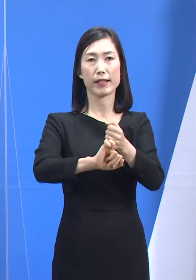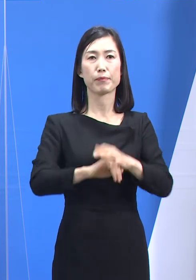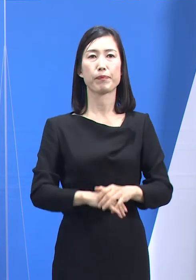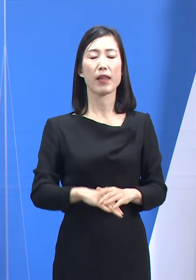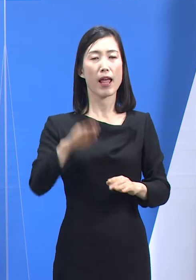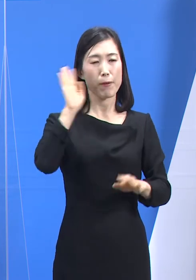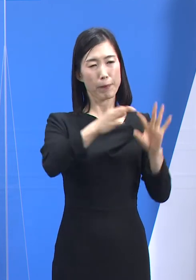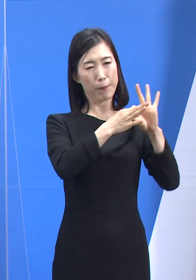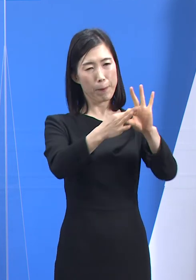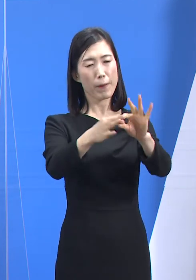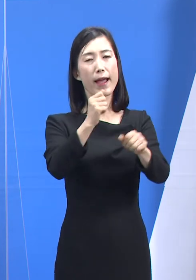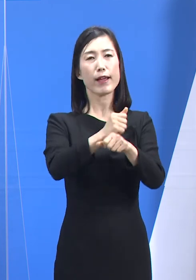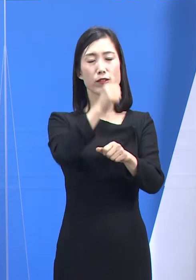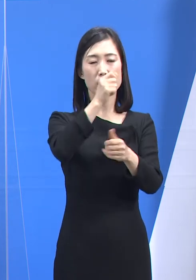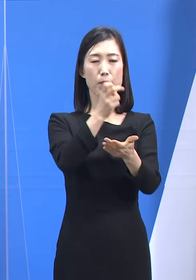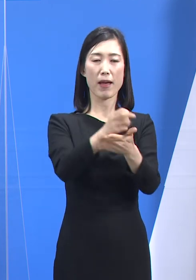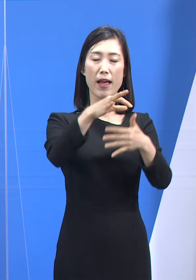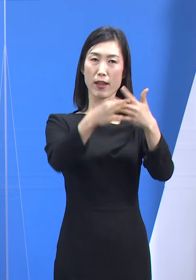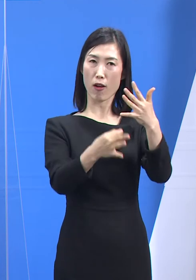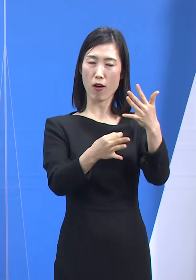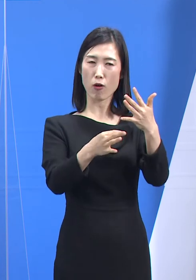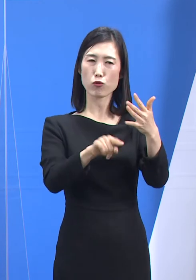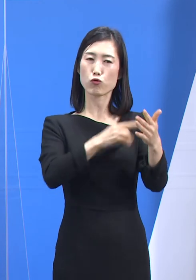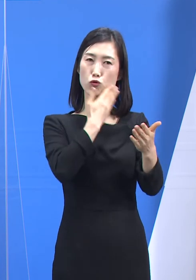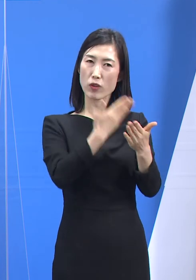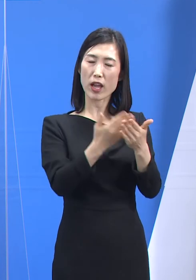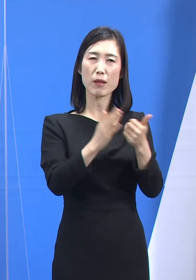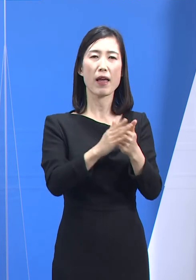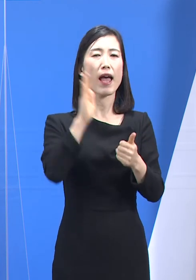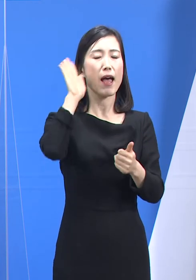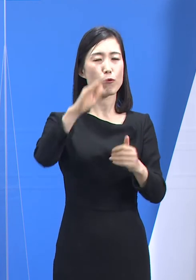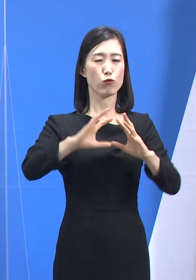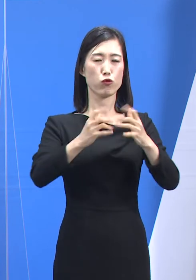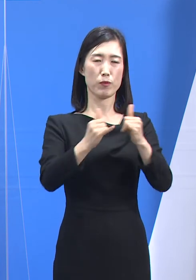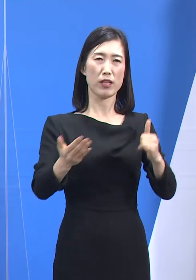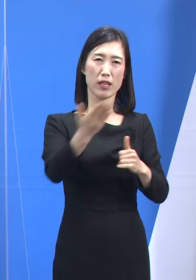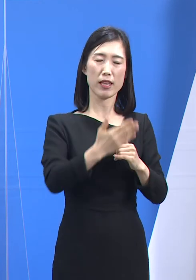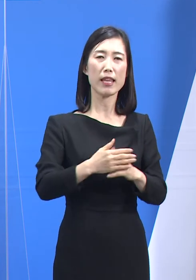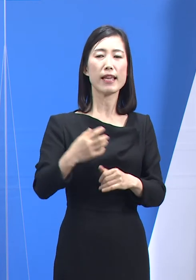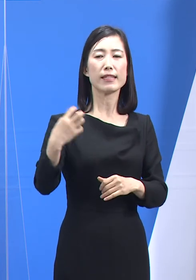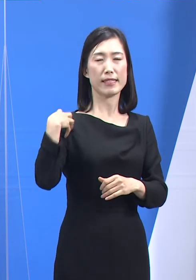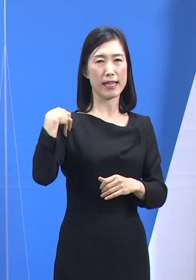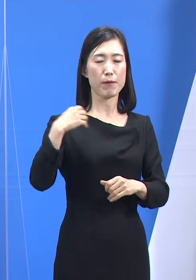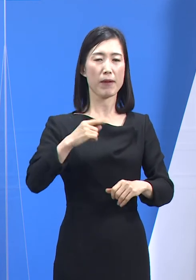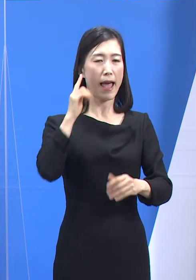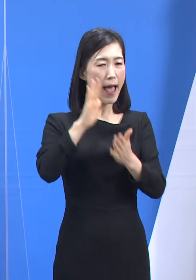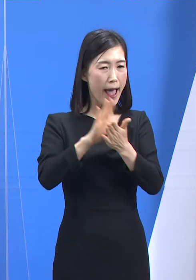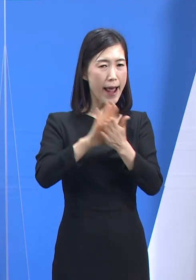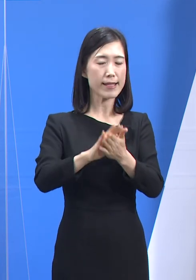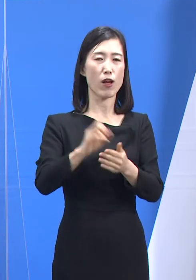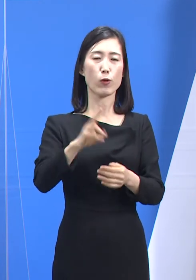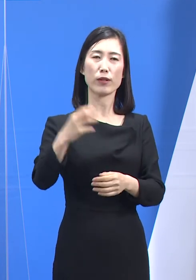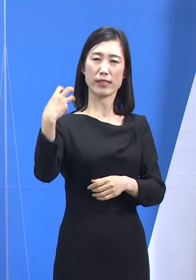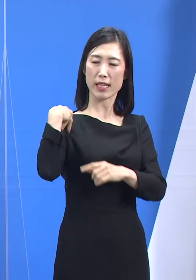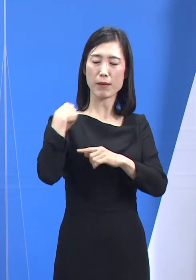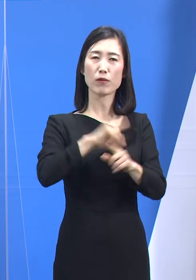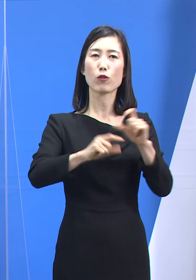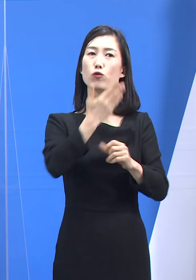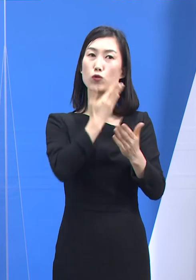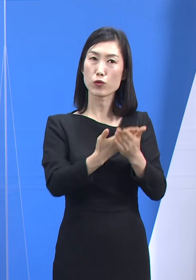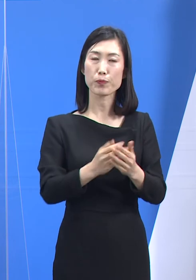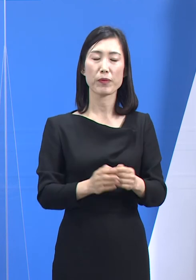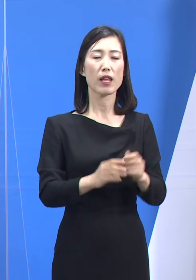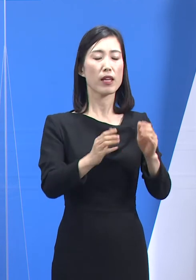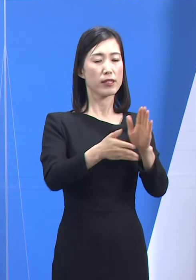지속가능한 방역이란 시대의 화두 속에서 점차 자율과 책임이 강조되고 있습니다. 시민사회 그리고